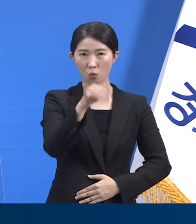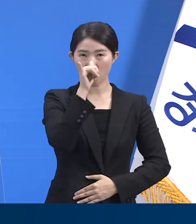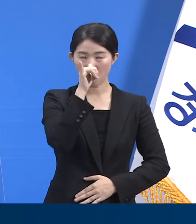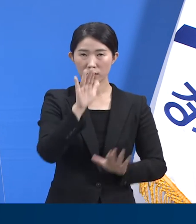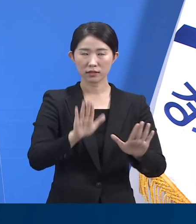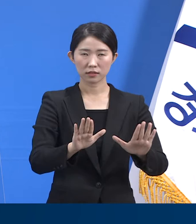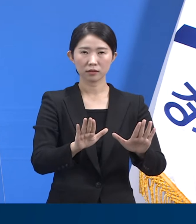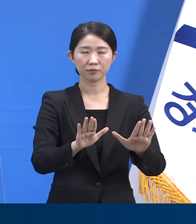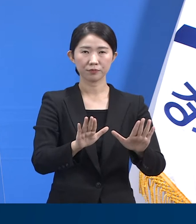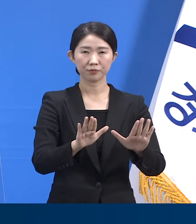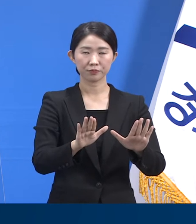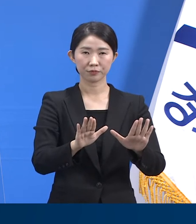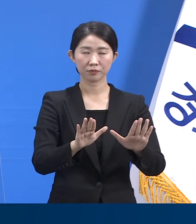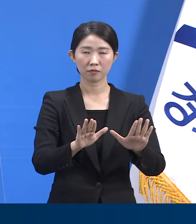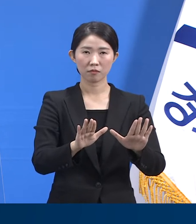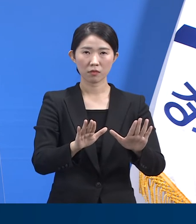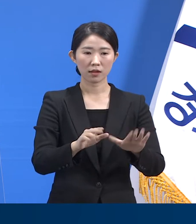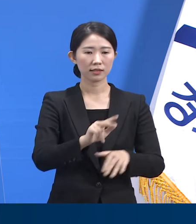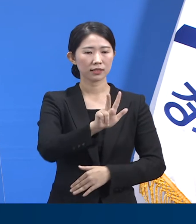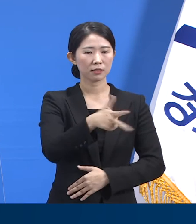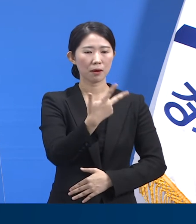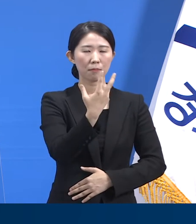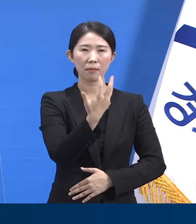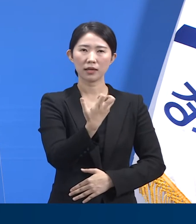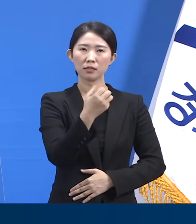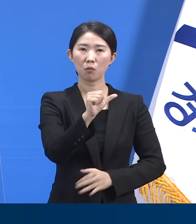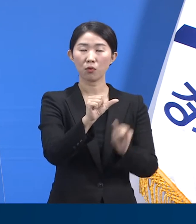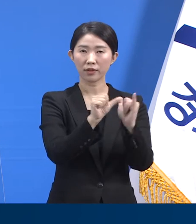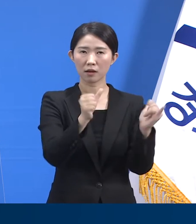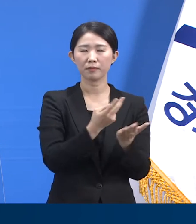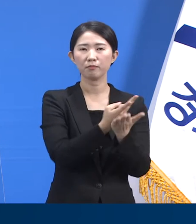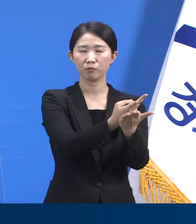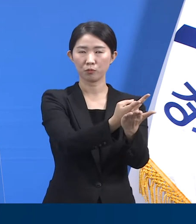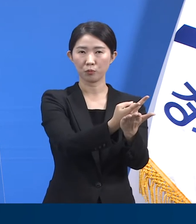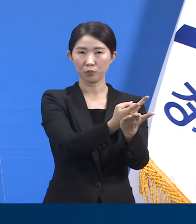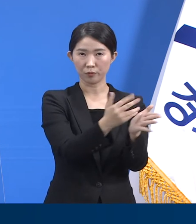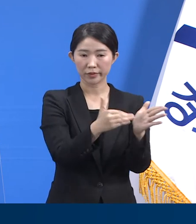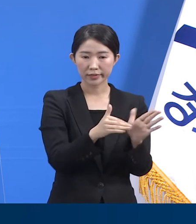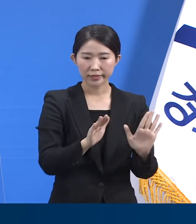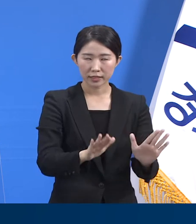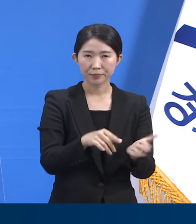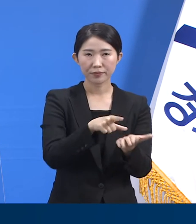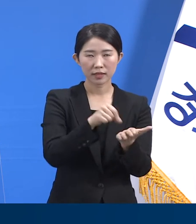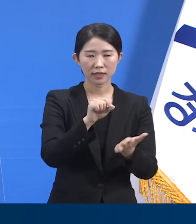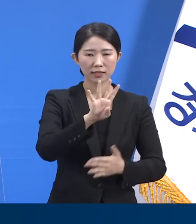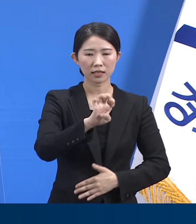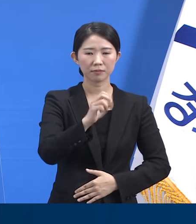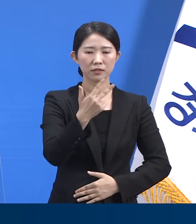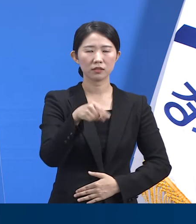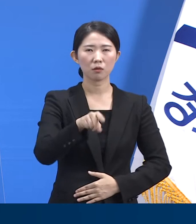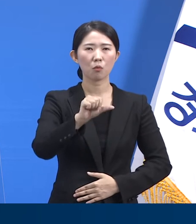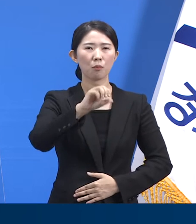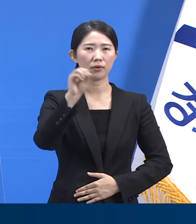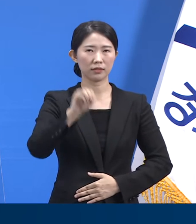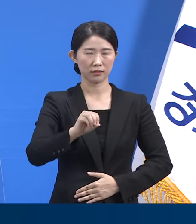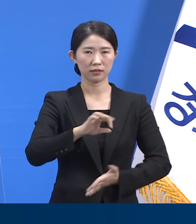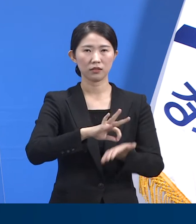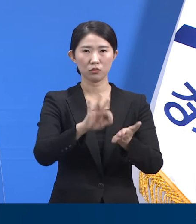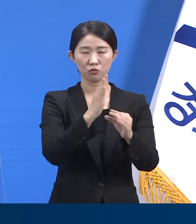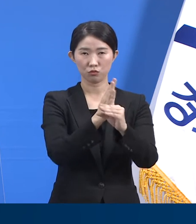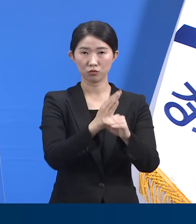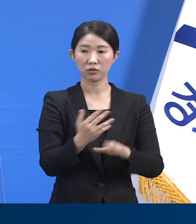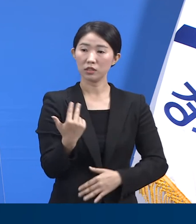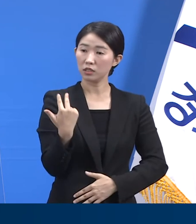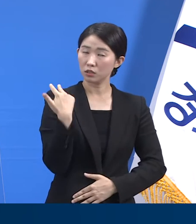18시 기준 785명이 입소해 가동률은 47.5%입니다. 일주일